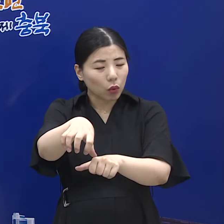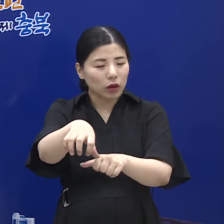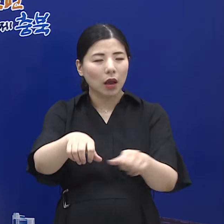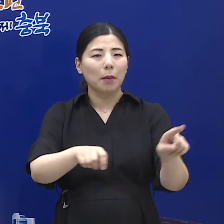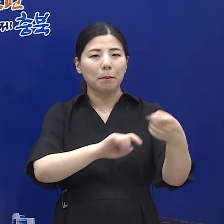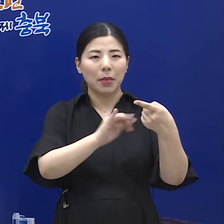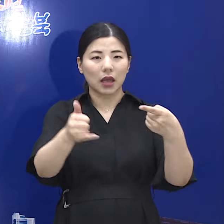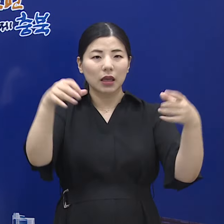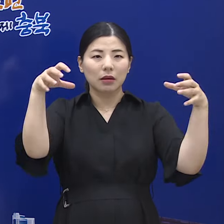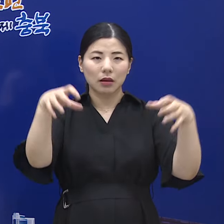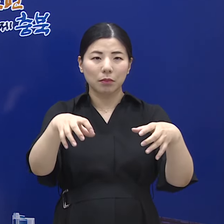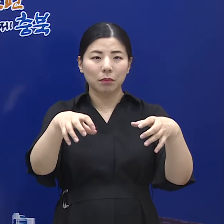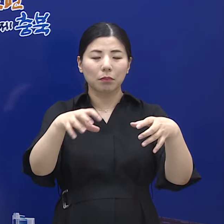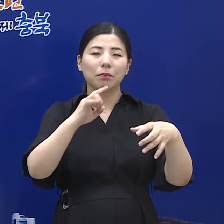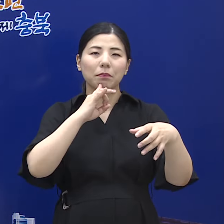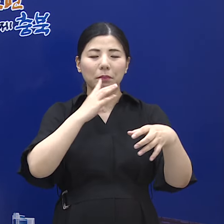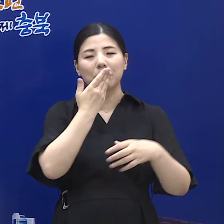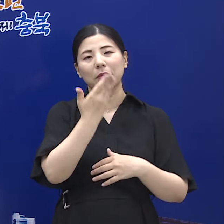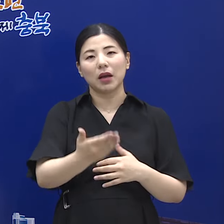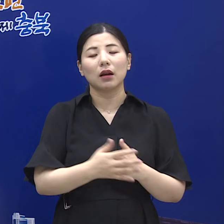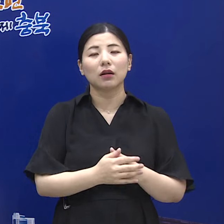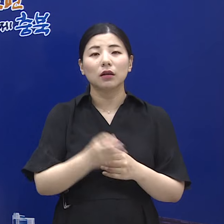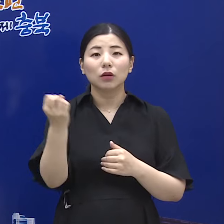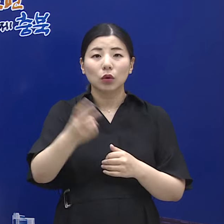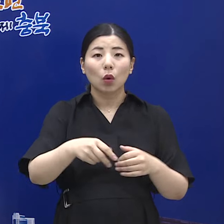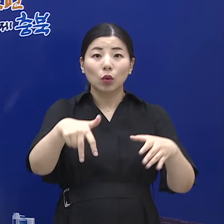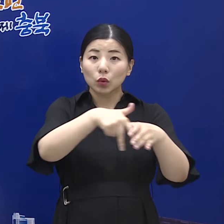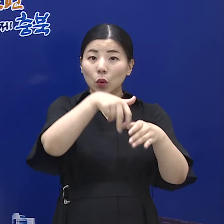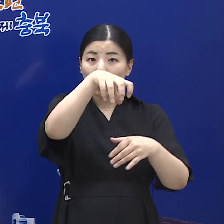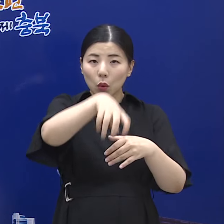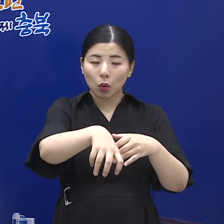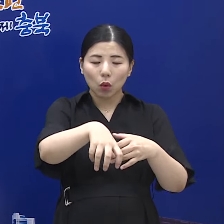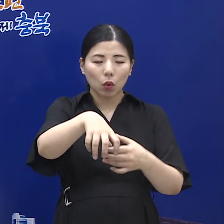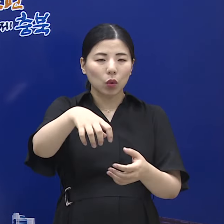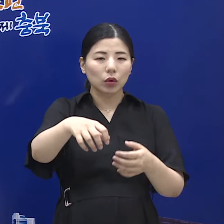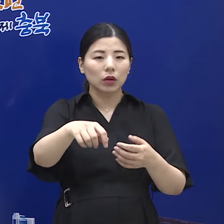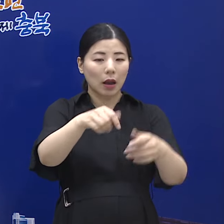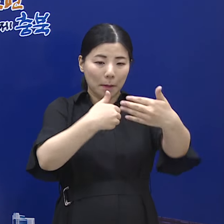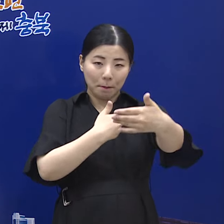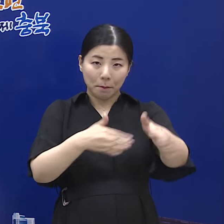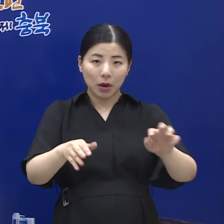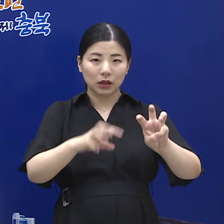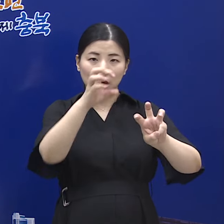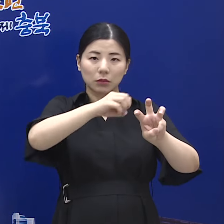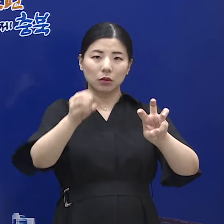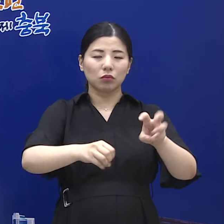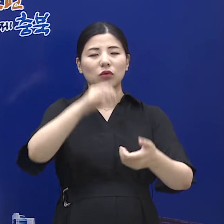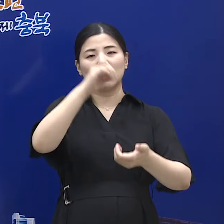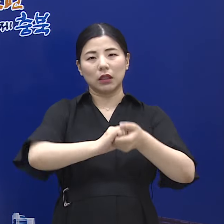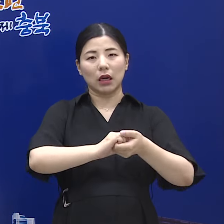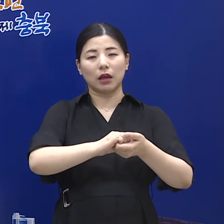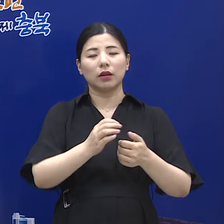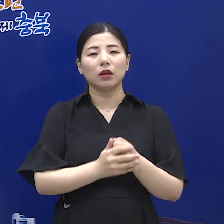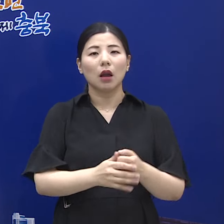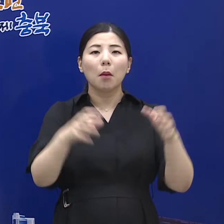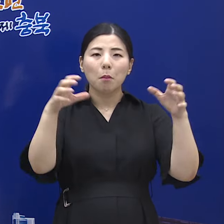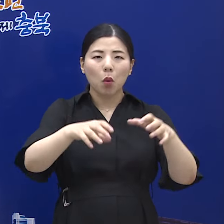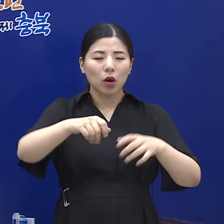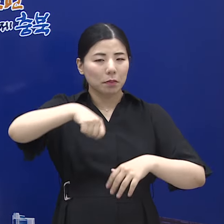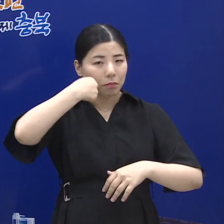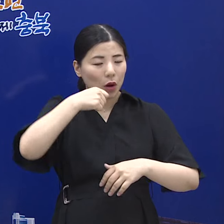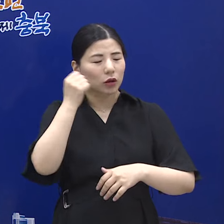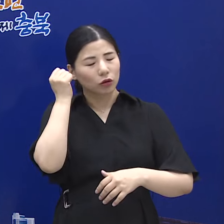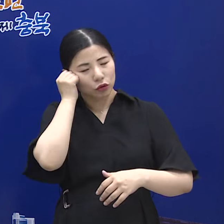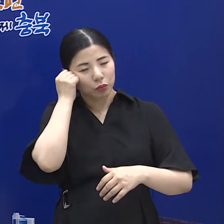미만으로 인원을 제한하고 종교시설은 수용인원이 30%로 인원을 제한하며 모임, 식사,